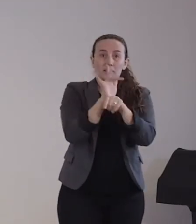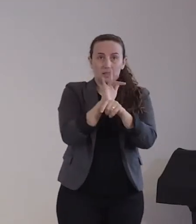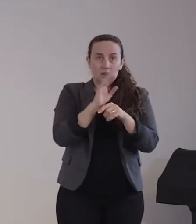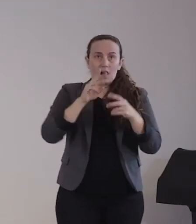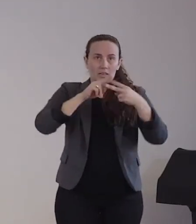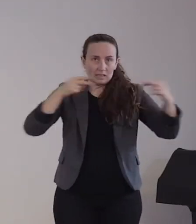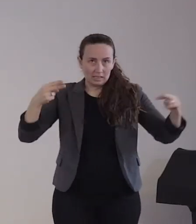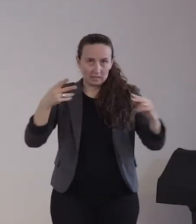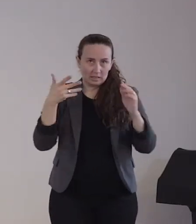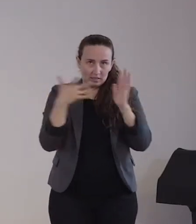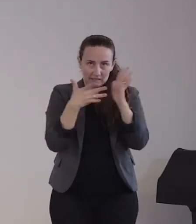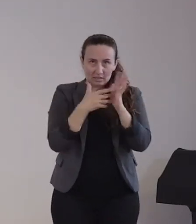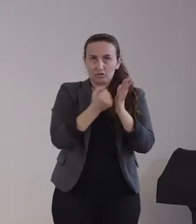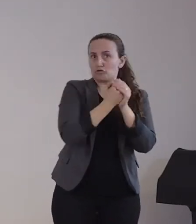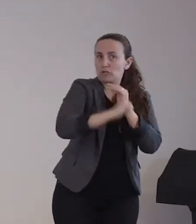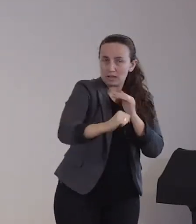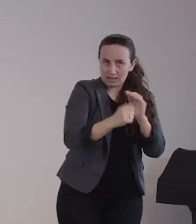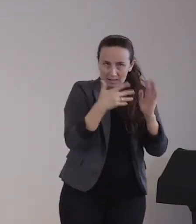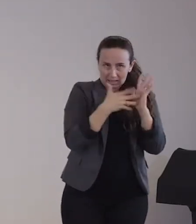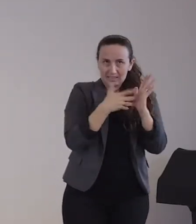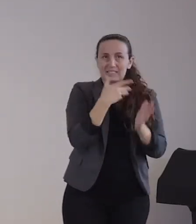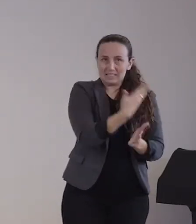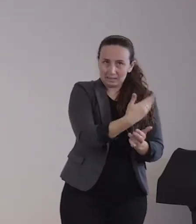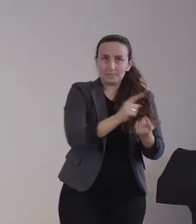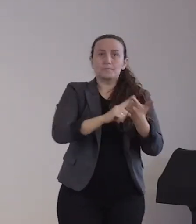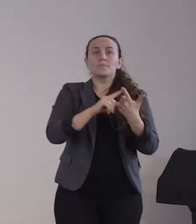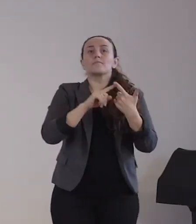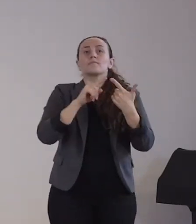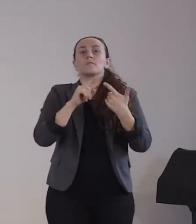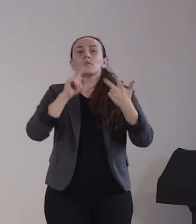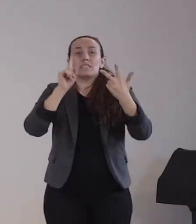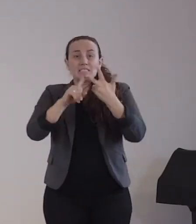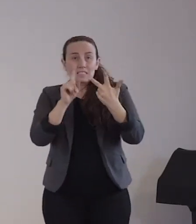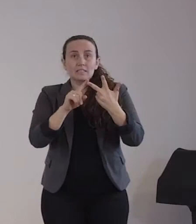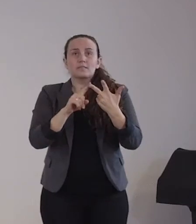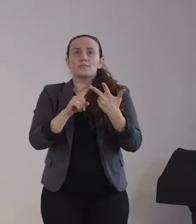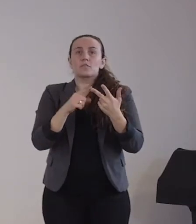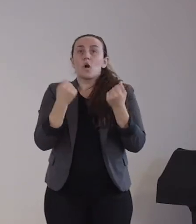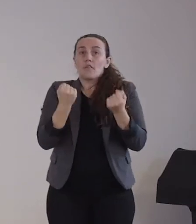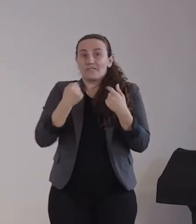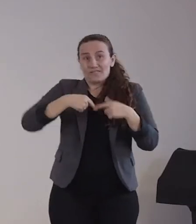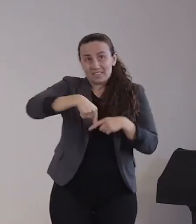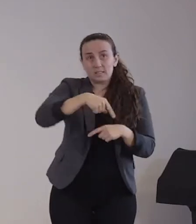und demnächst hoffentlich auch die Selbsttestung mittels Schnelltests.